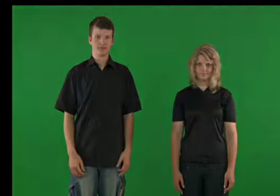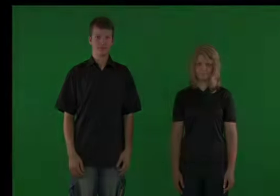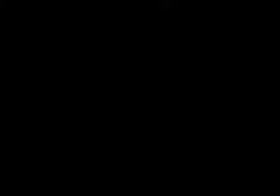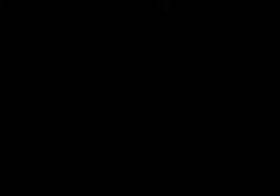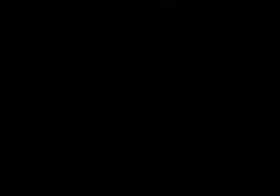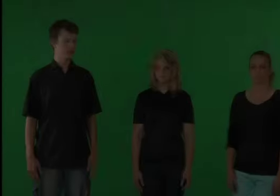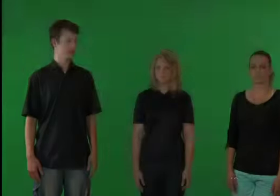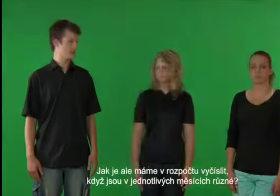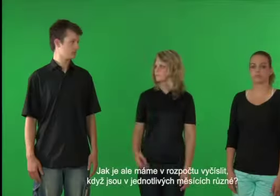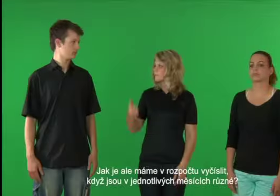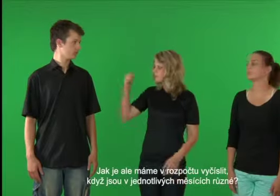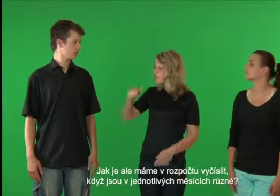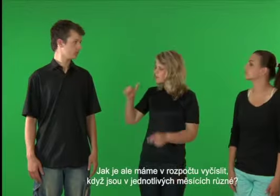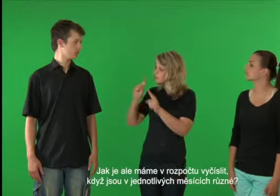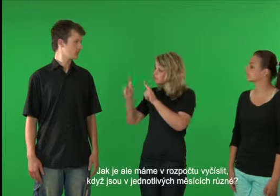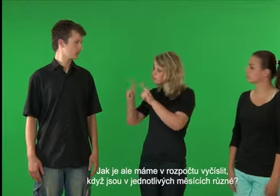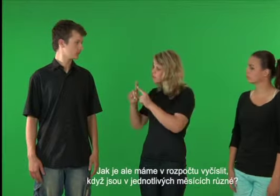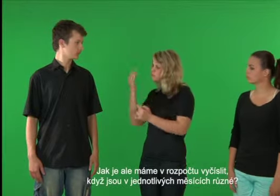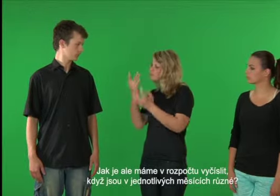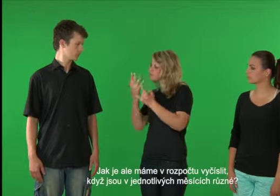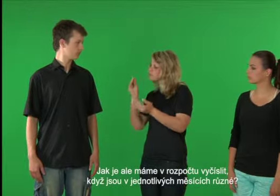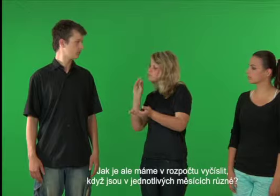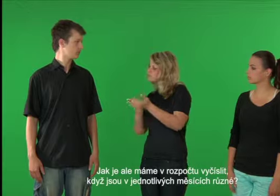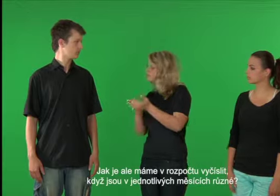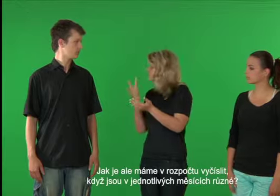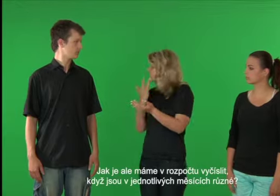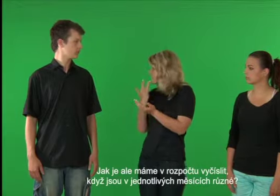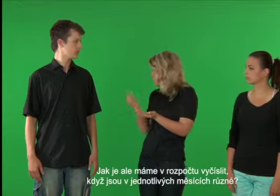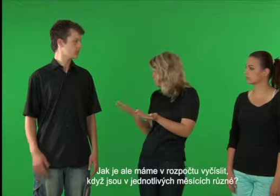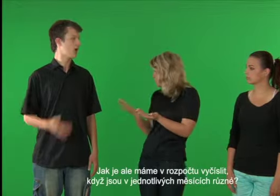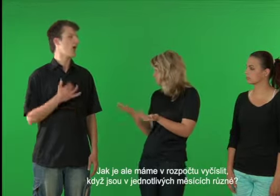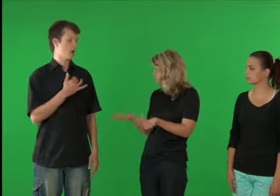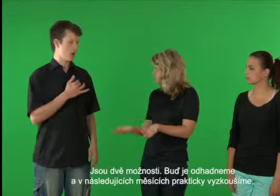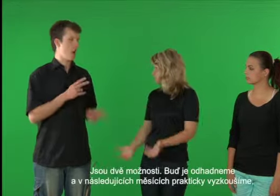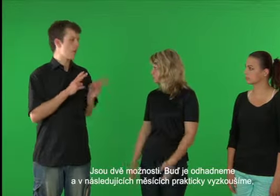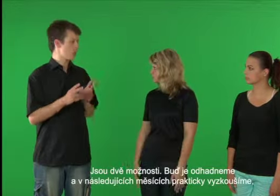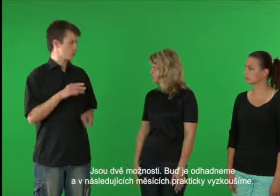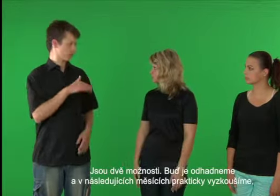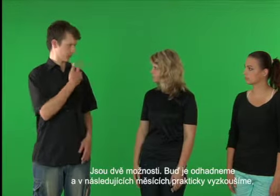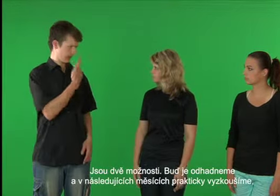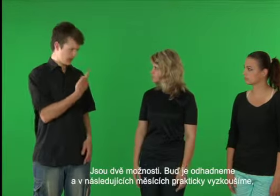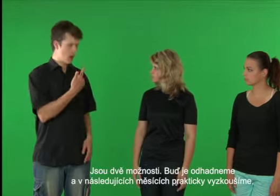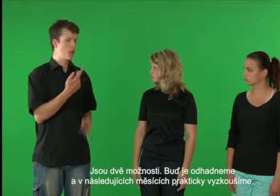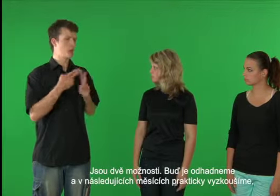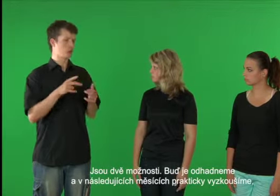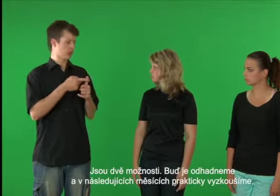kontekst. Jak je ale máme v rozpočtu vyčíslit, když jsou v jednotlivých měsících různé? Jsou dvě možnosti.